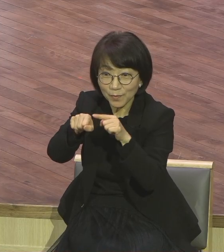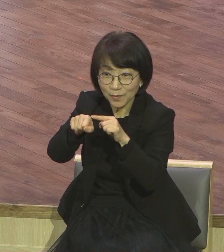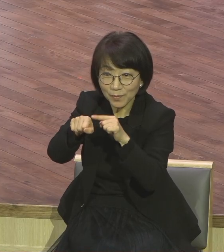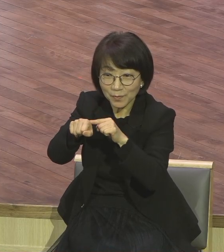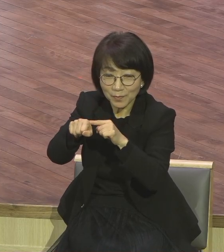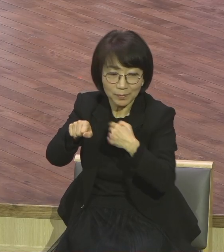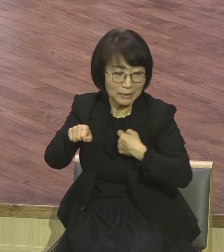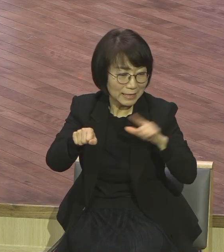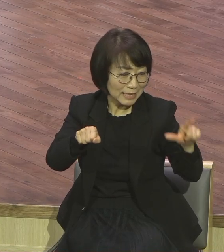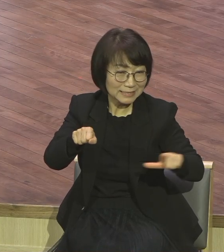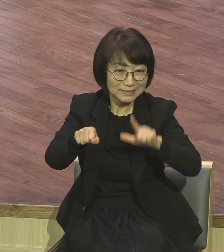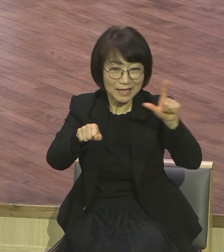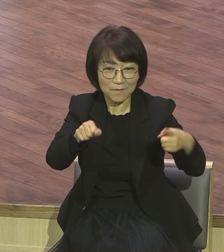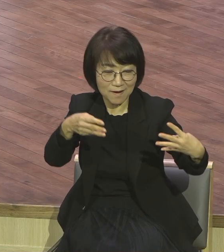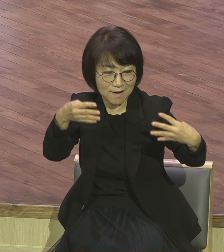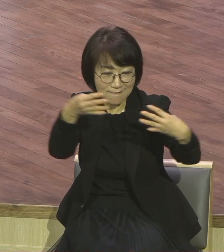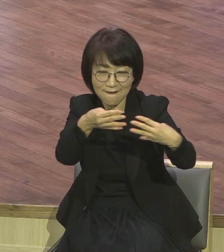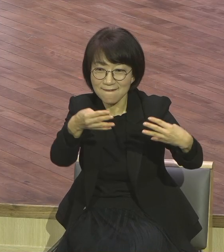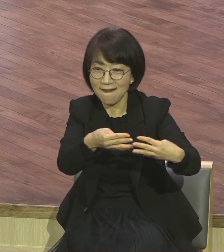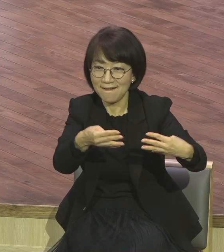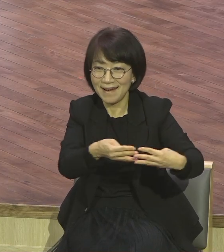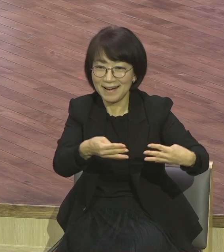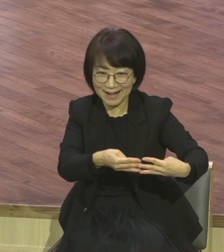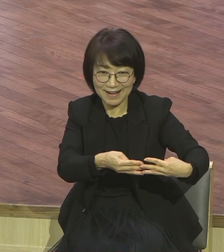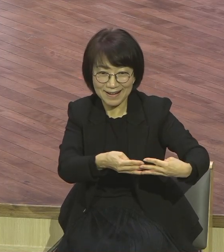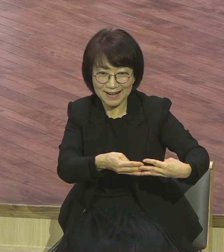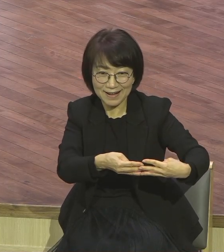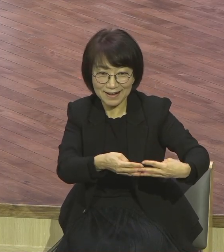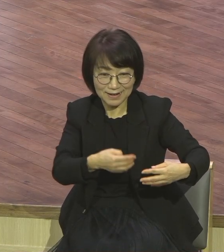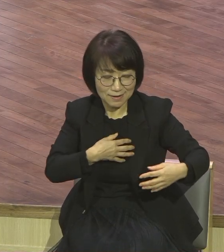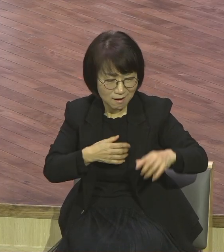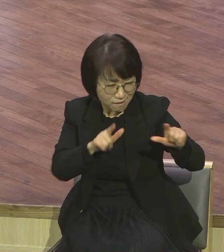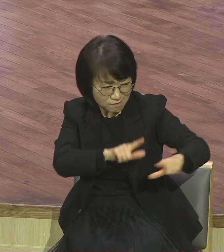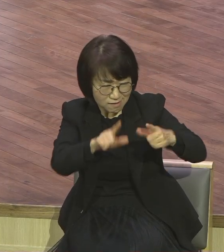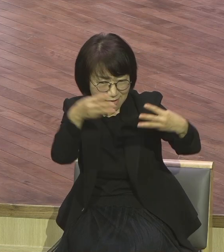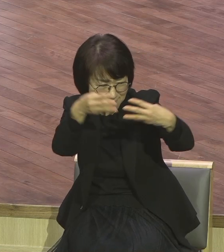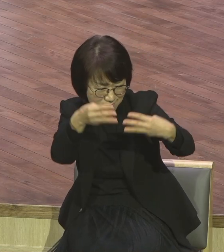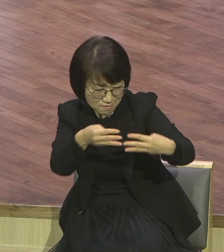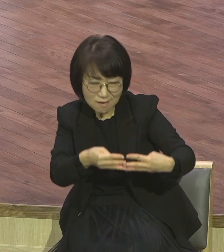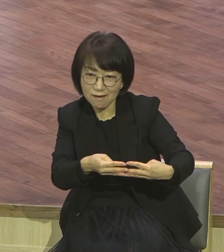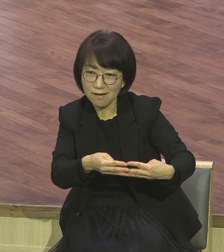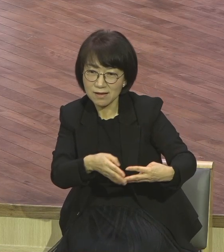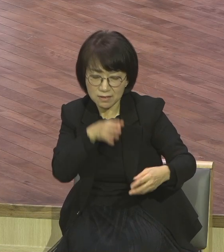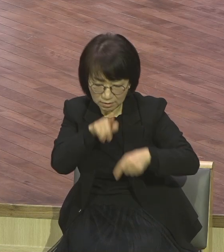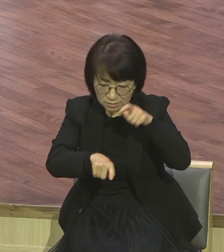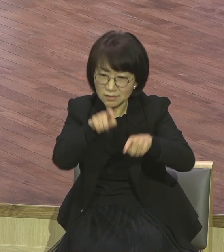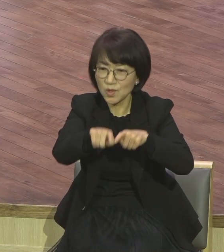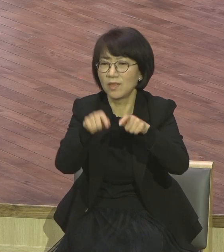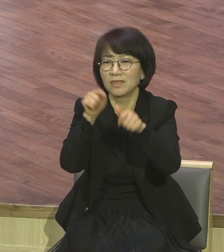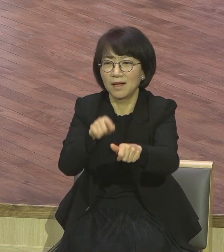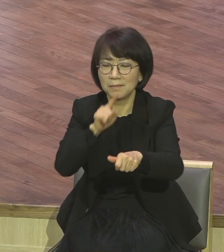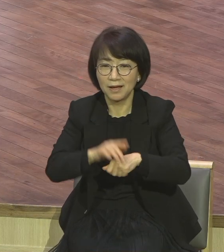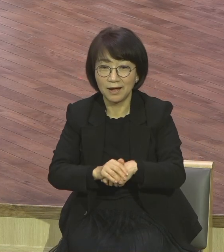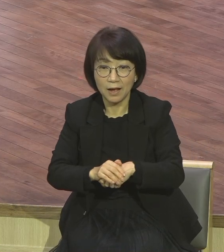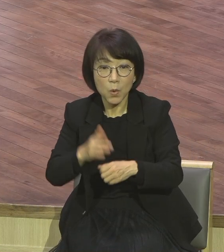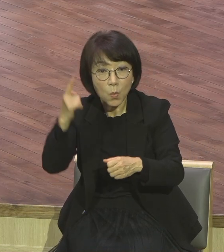적용해라 삶 속에 그대로 적용해라 그 말씀이에요 말씀은 살았고 운동력이 있어